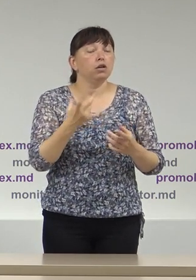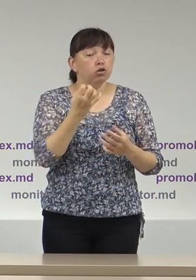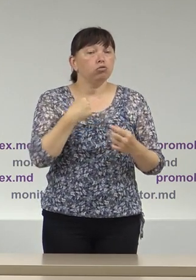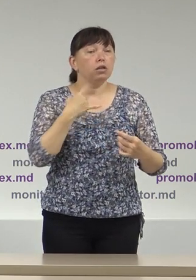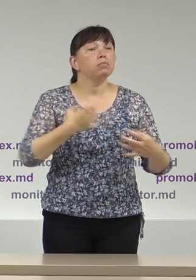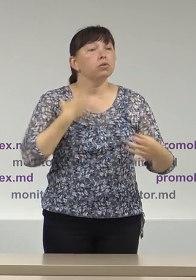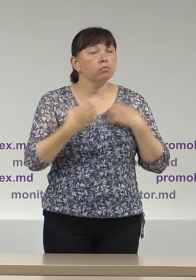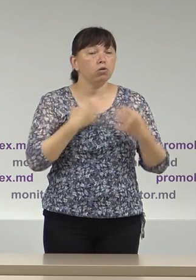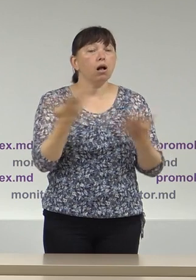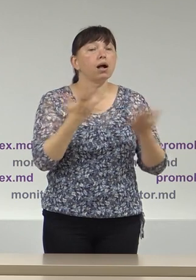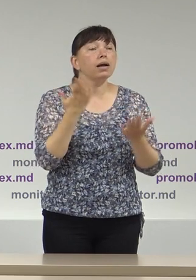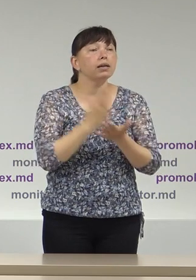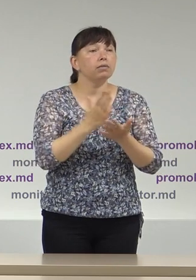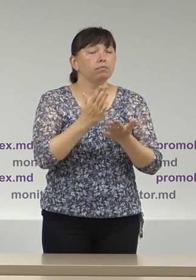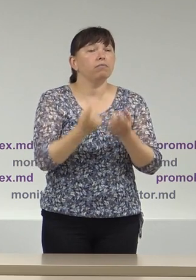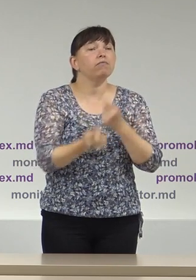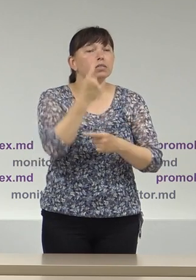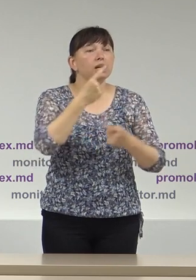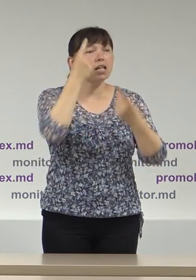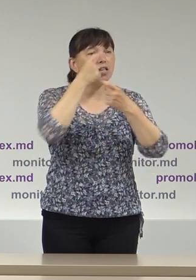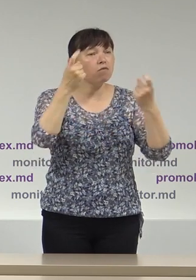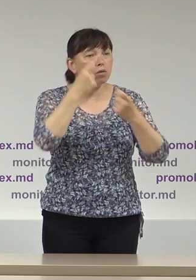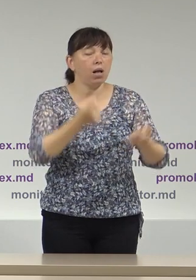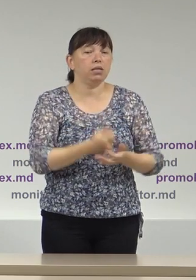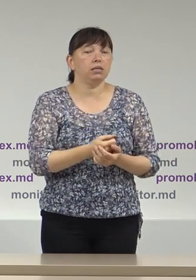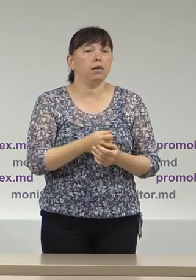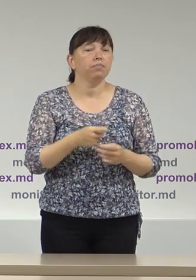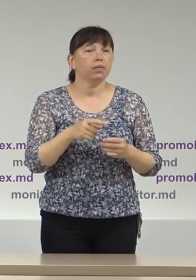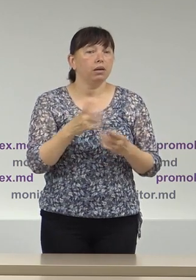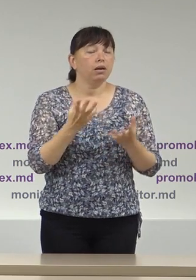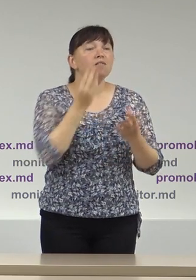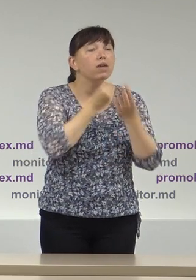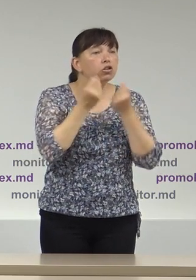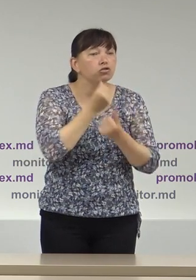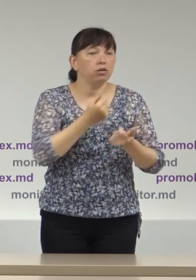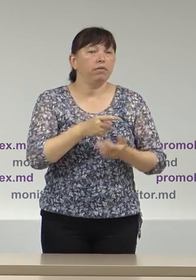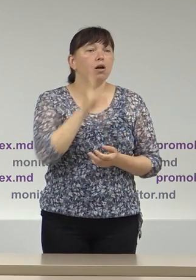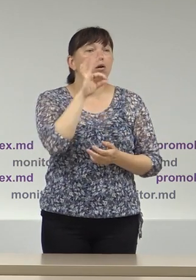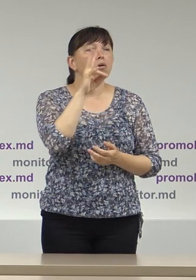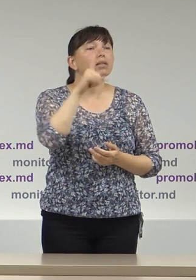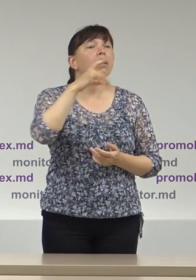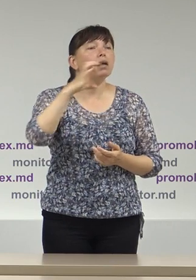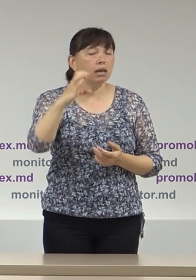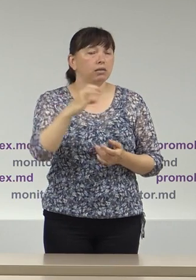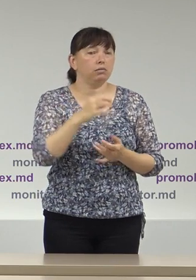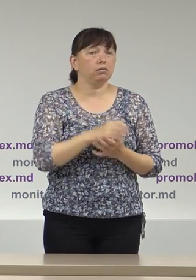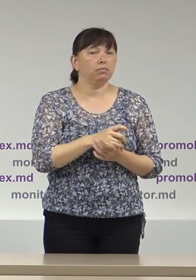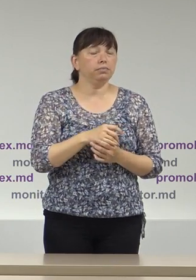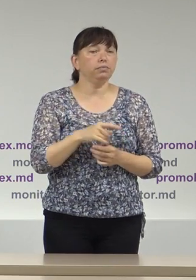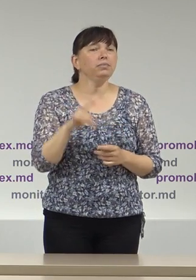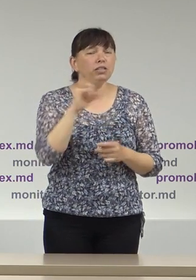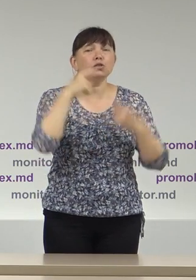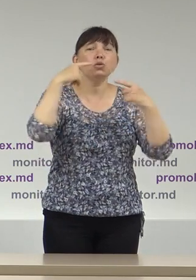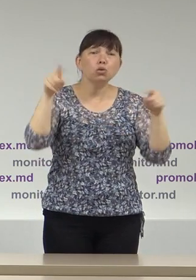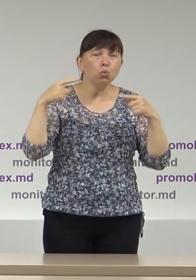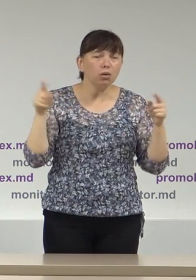difuzate de către Congresul Autorităților Publici Locale din Moldova precum și confirmate din alte